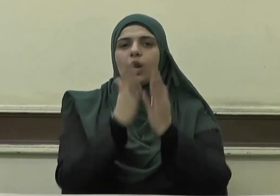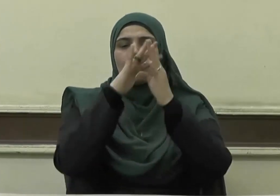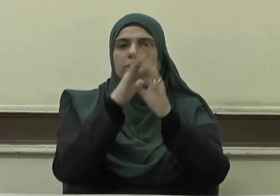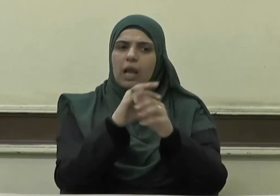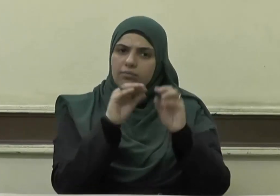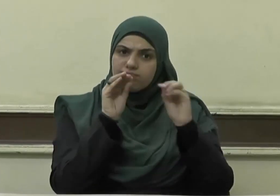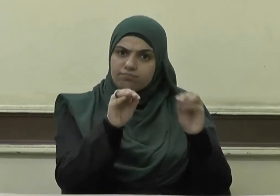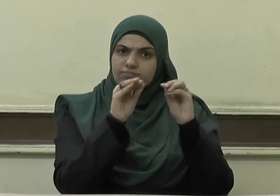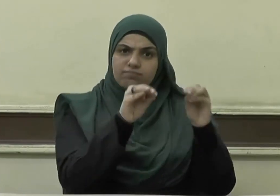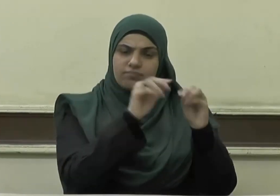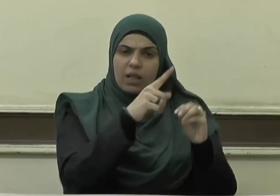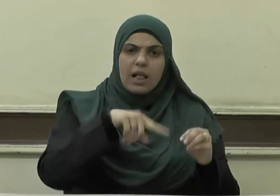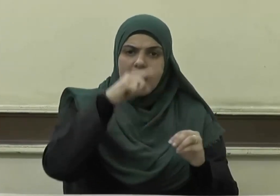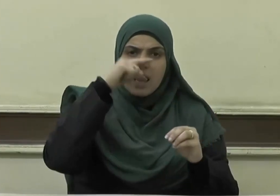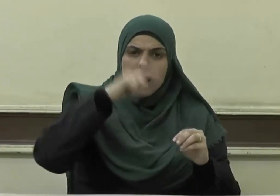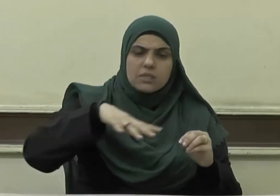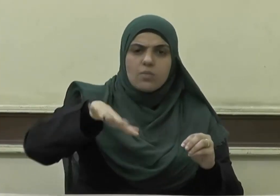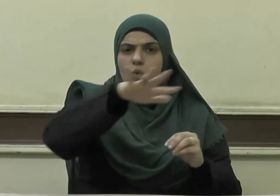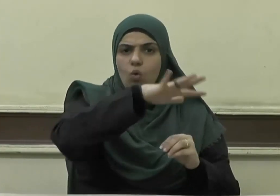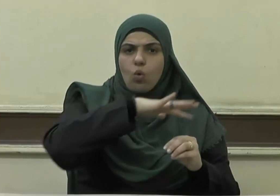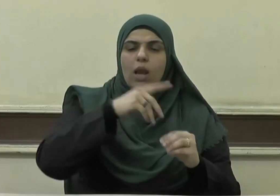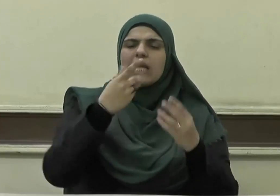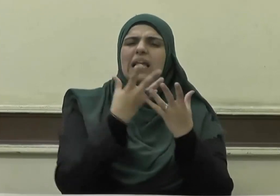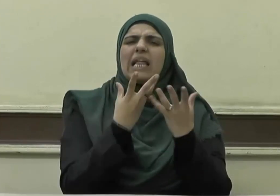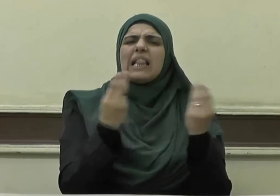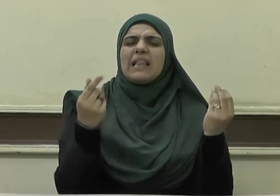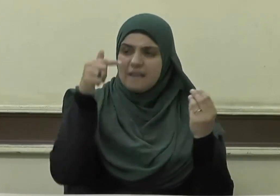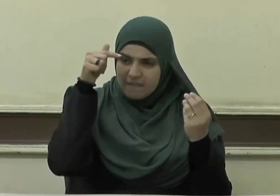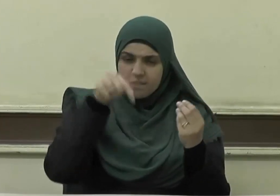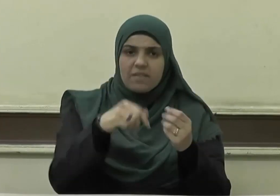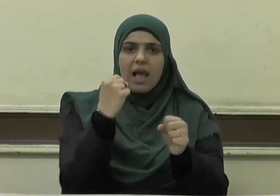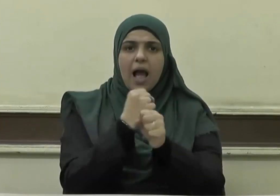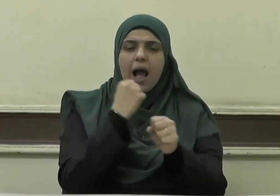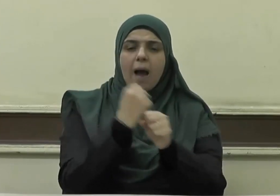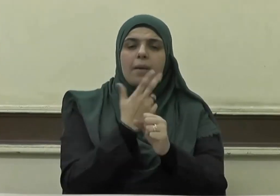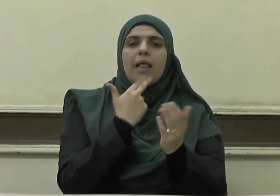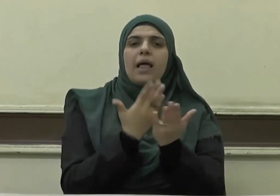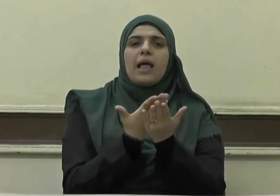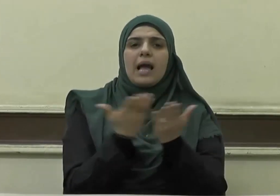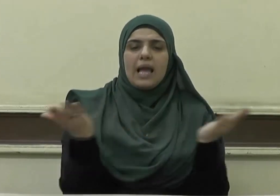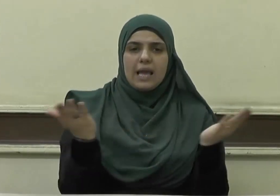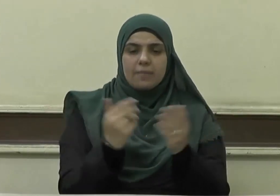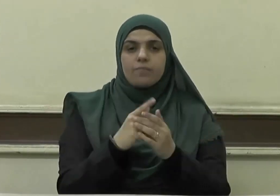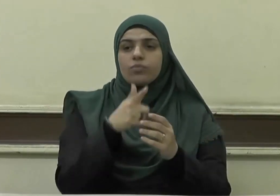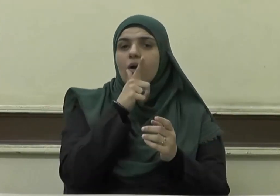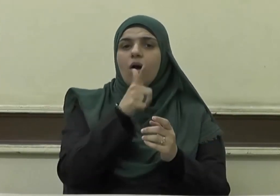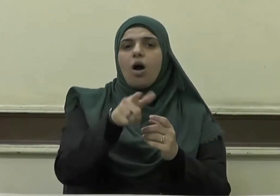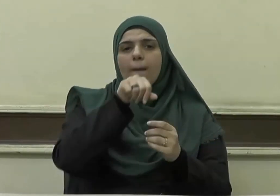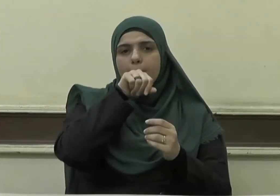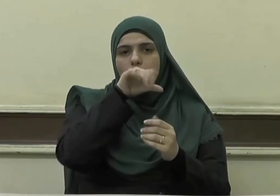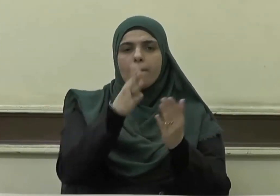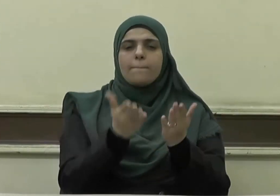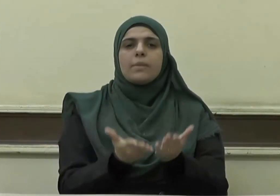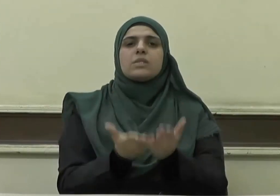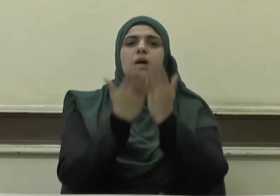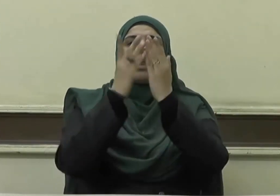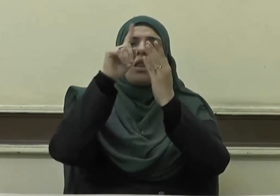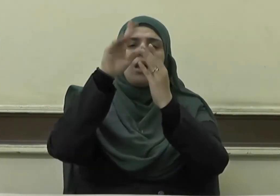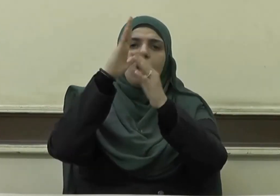على كثير من صور الخير فقال صلى الله عليه وسلم